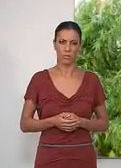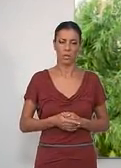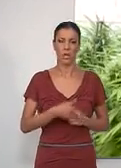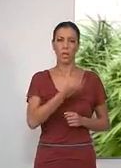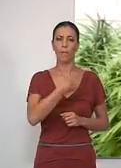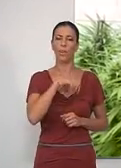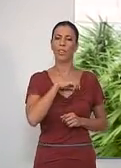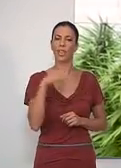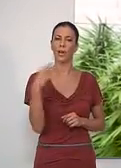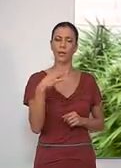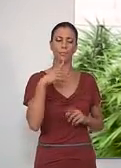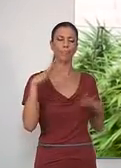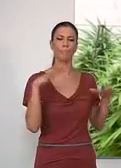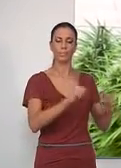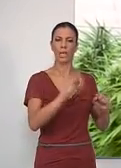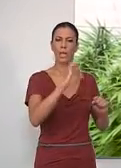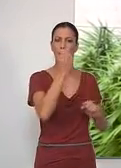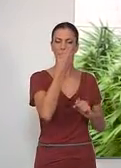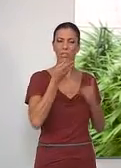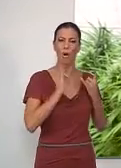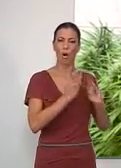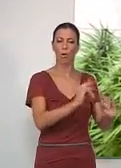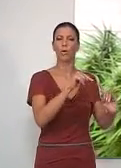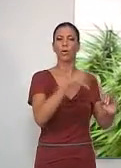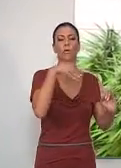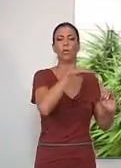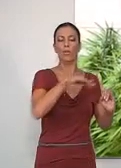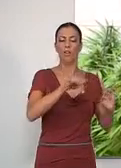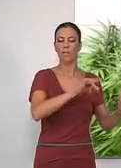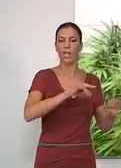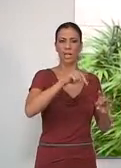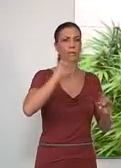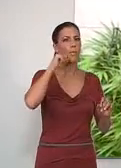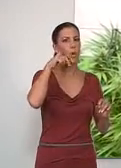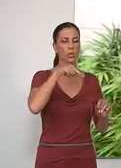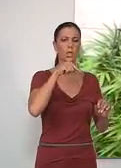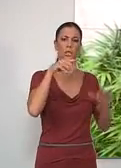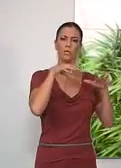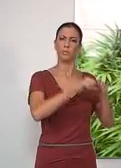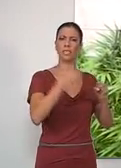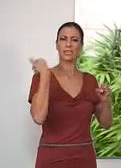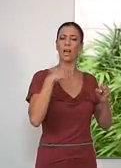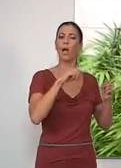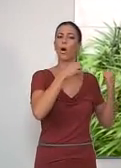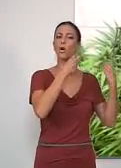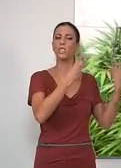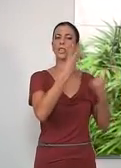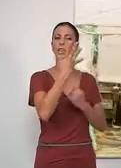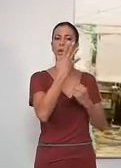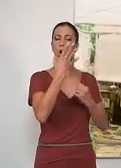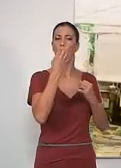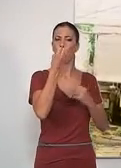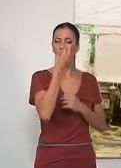La policía ha desmantelado una plantación de marihuana instalada en una finca de Motril y se ha incautado 85